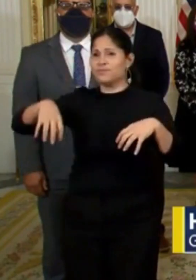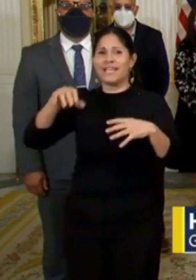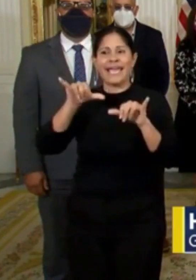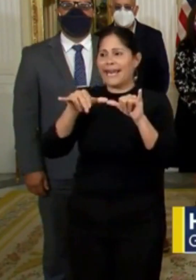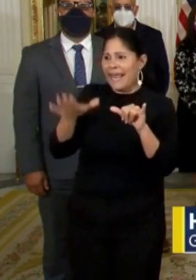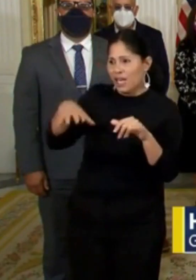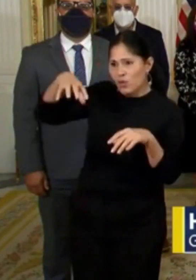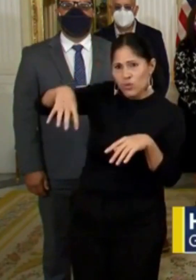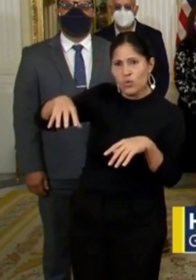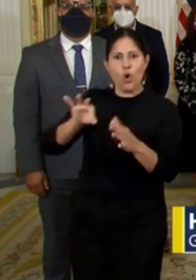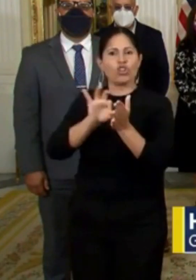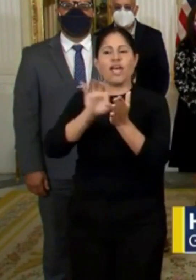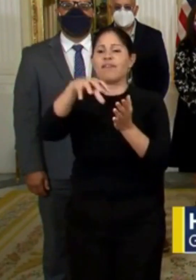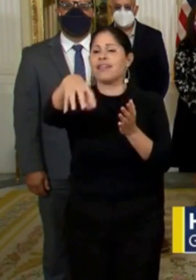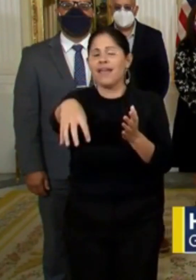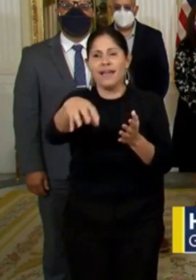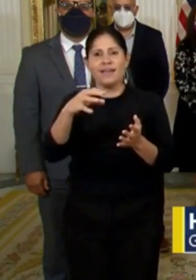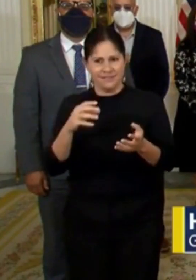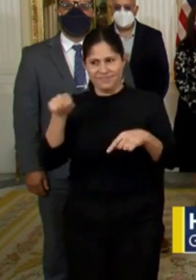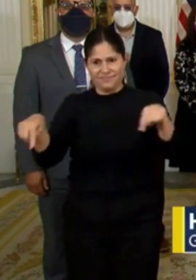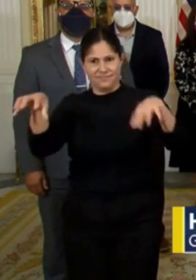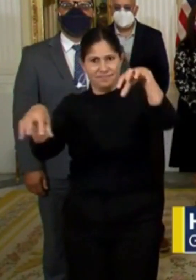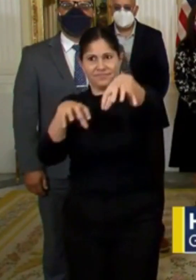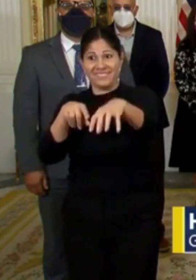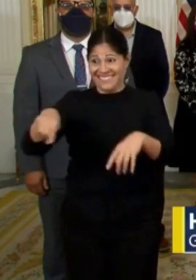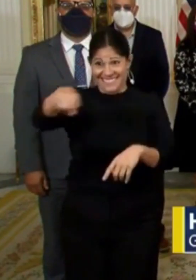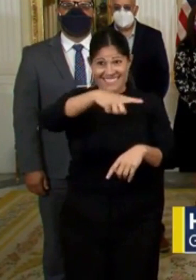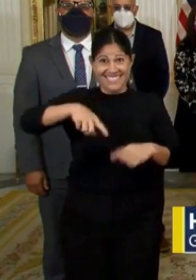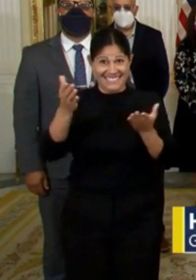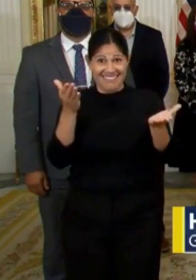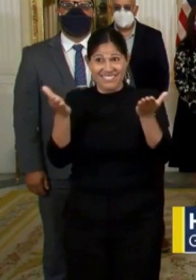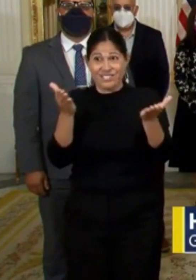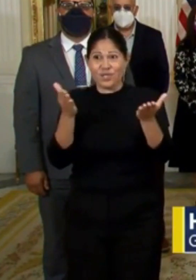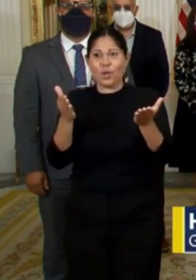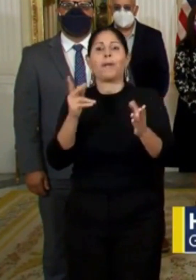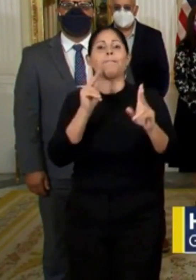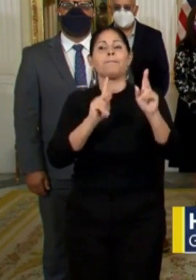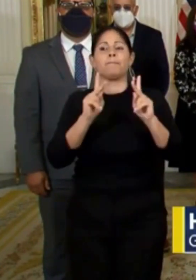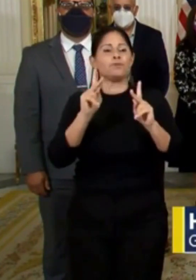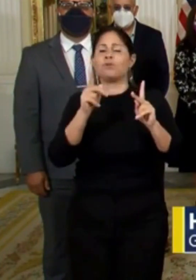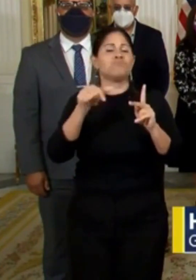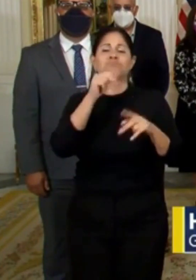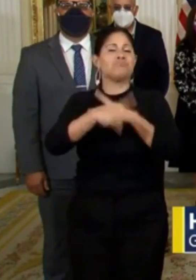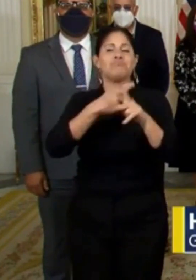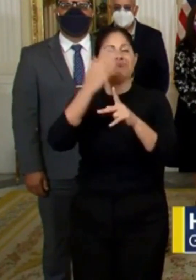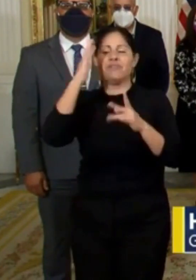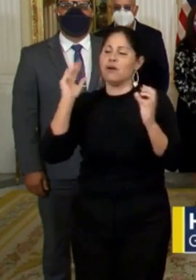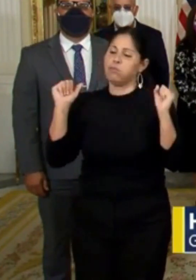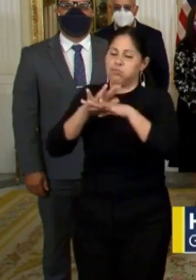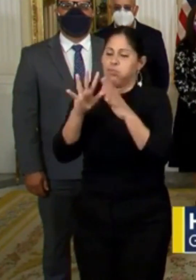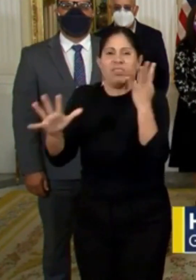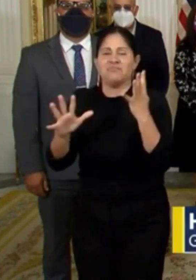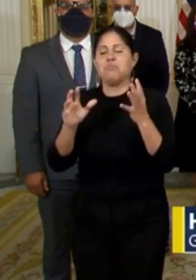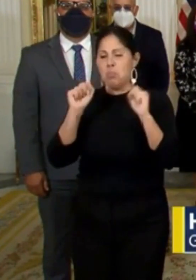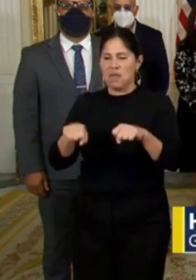ingenieros y contables. Estos servicios que no conllevan aglomeración de personas se ofrecerán